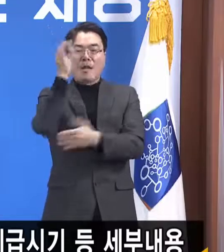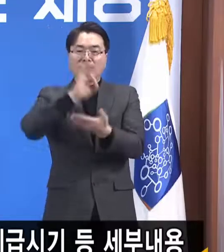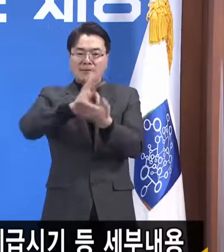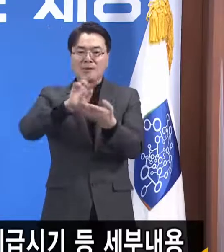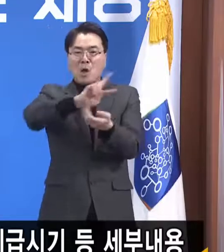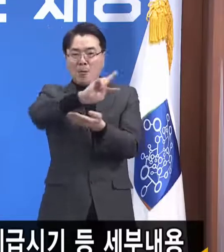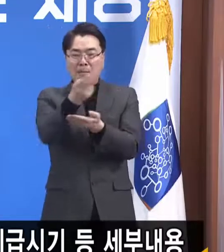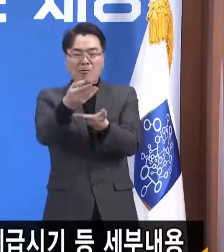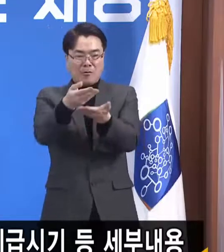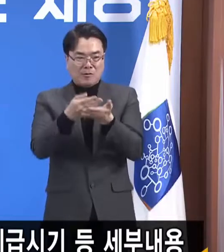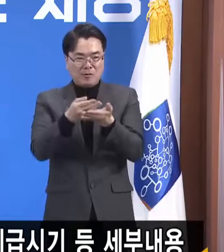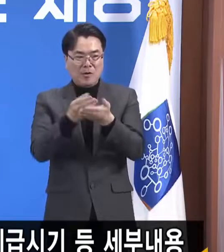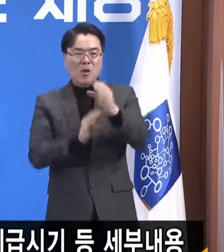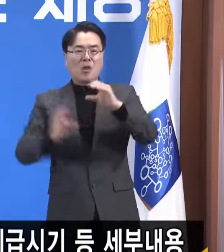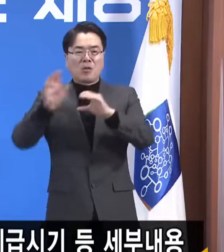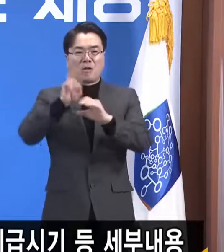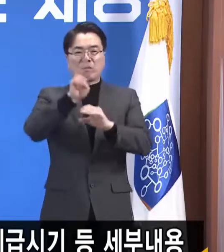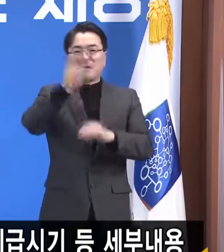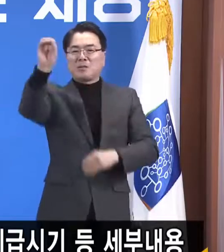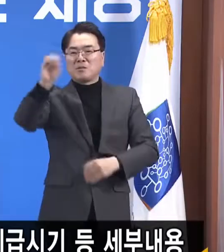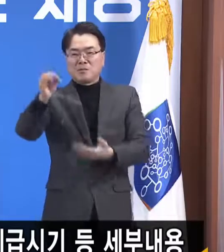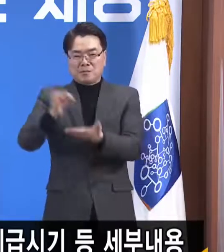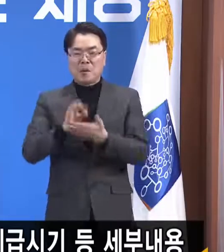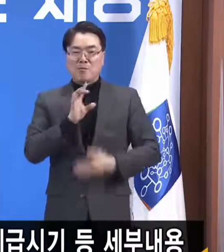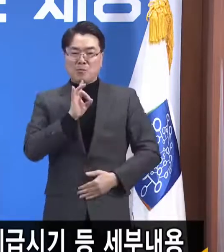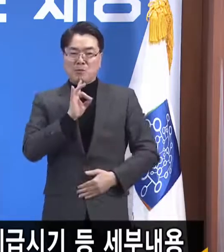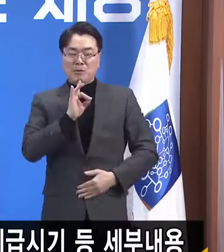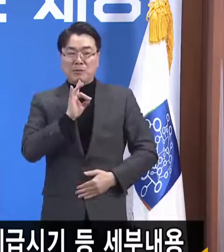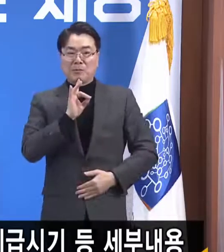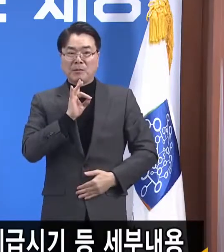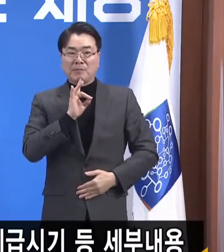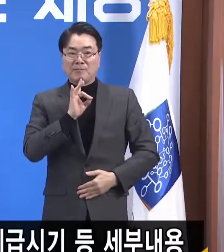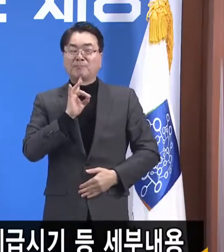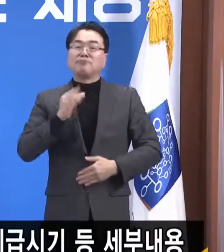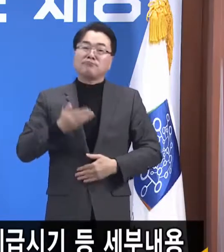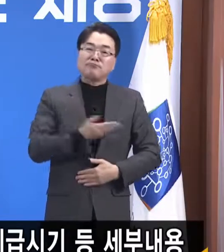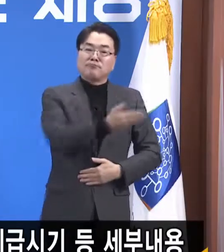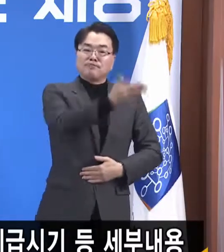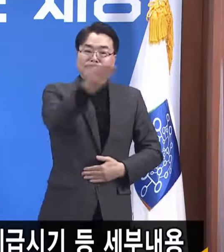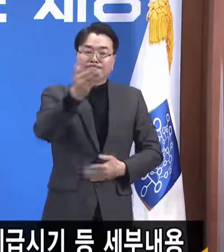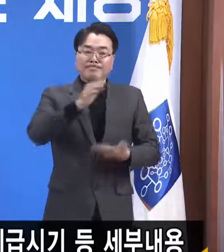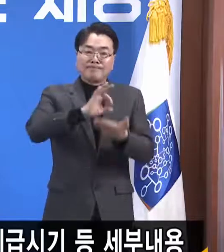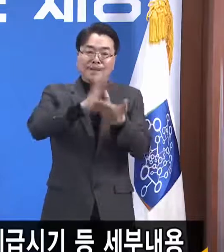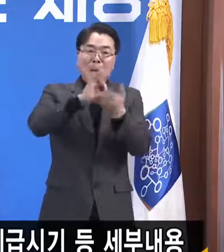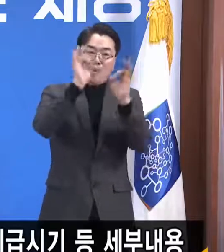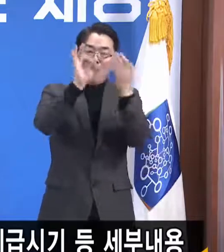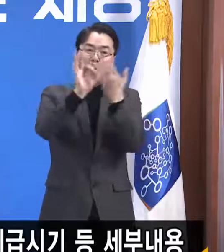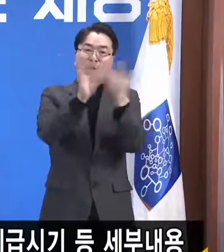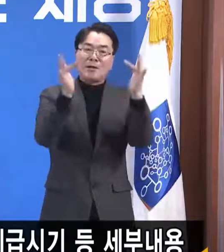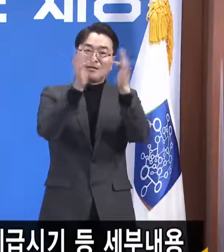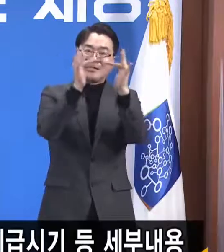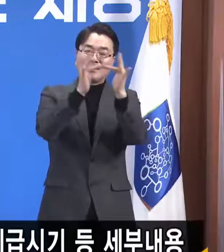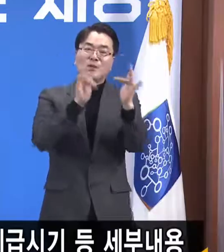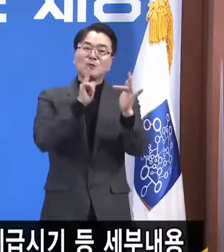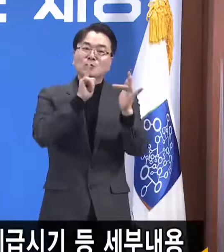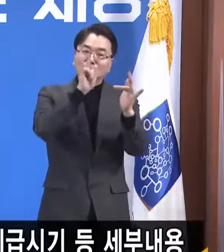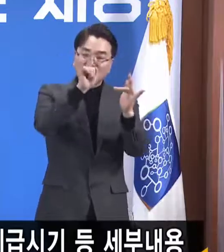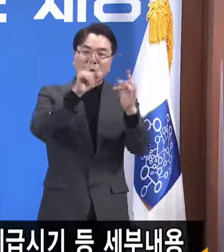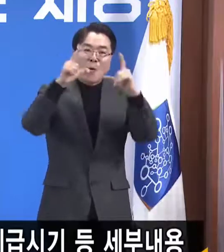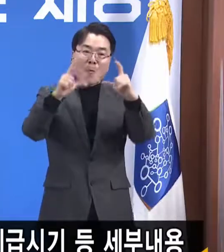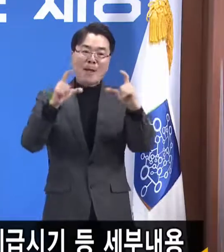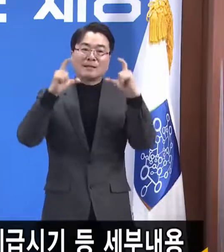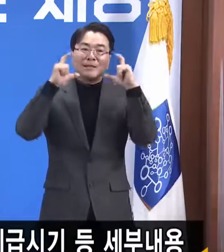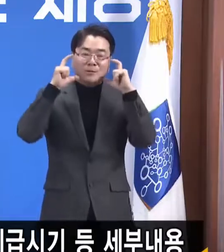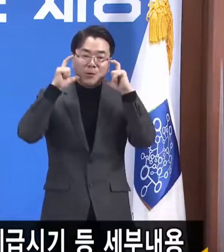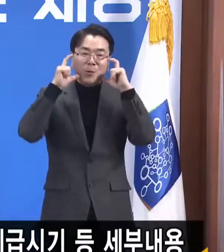소비가 생긴다는 것인데 여러분 직접 해보시는 것처럼 다 인터넷으로 주문하고 마스크 잘